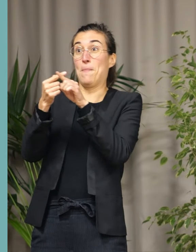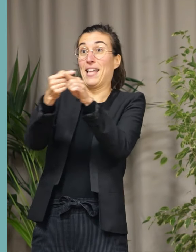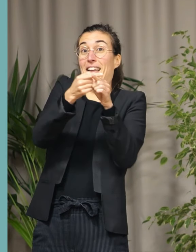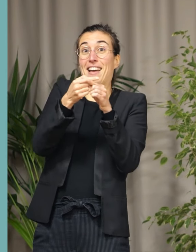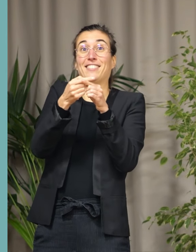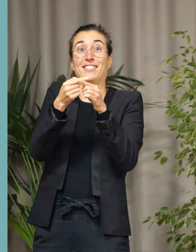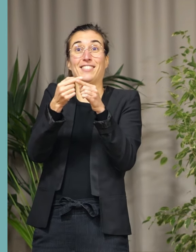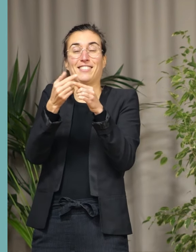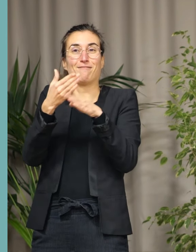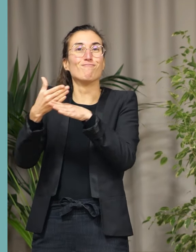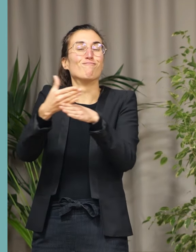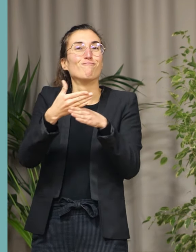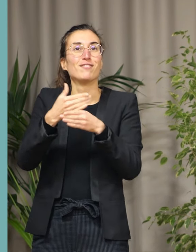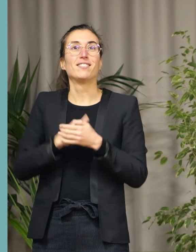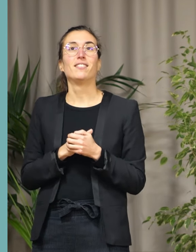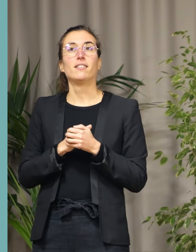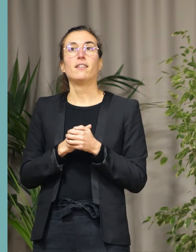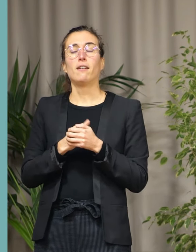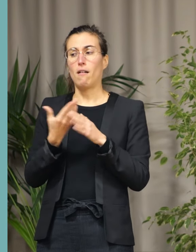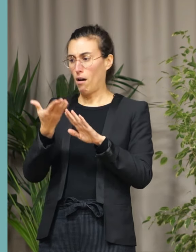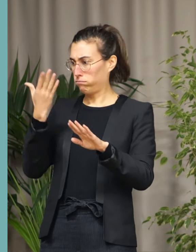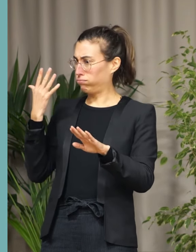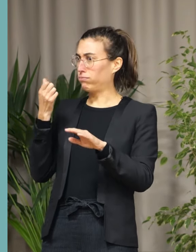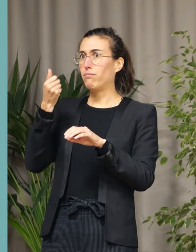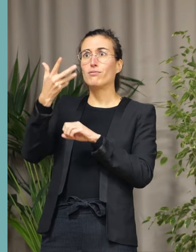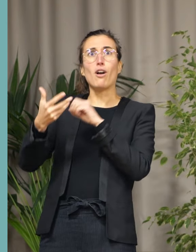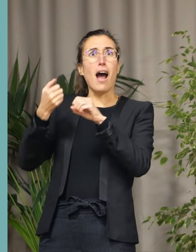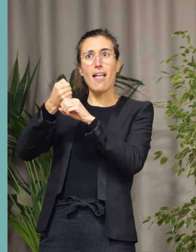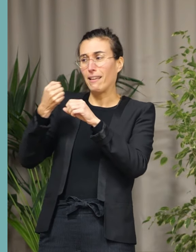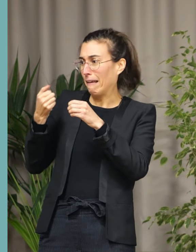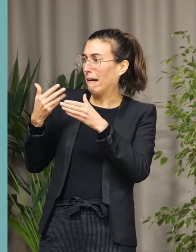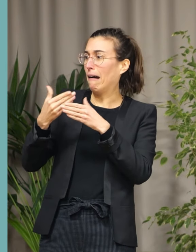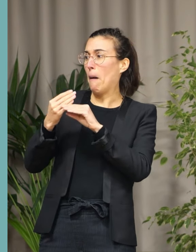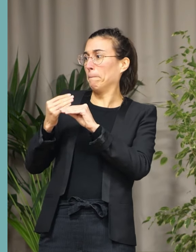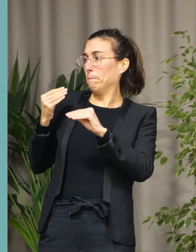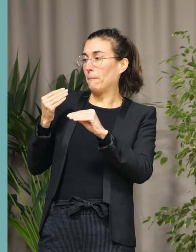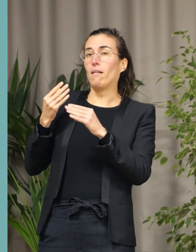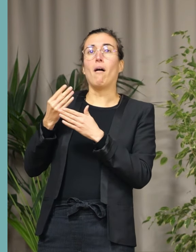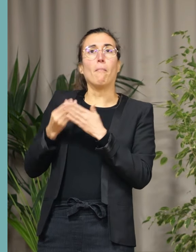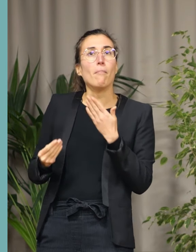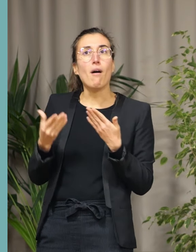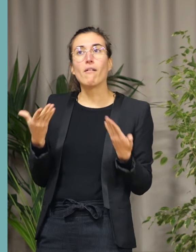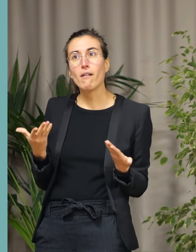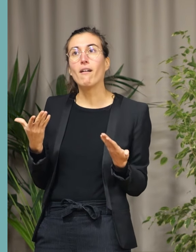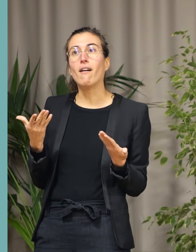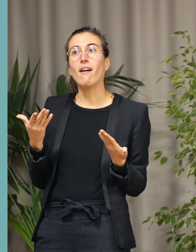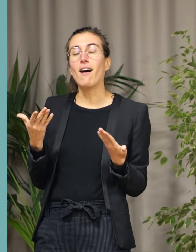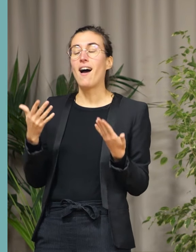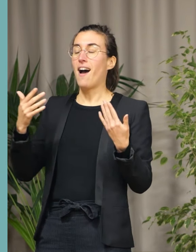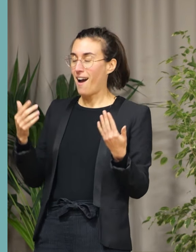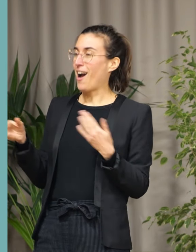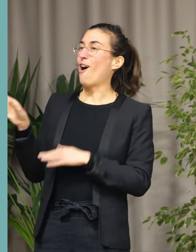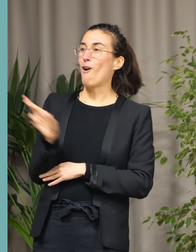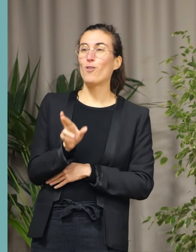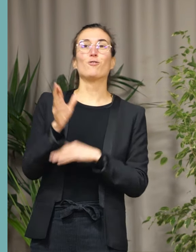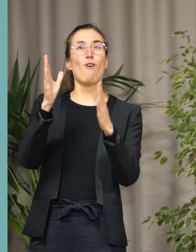Ces temps de retrouvailles nous avaient tellement manqué ces dernières années qu'il nous faut savoir les goûter et les